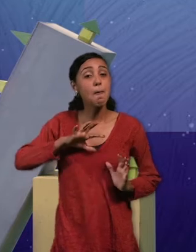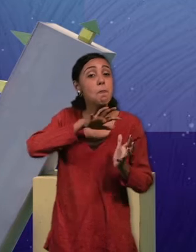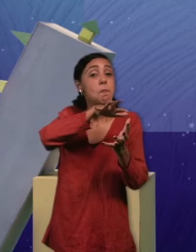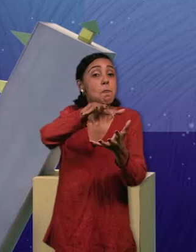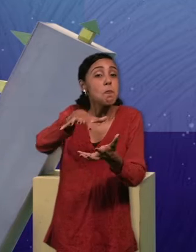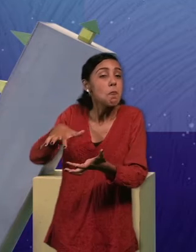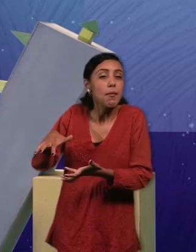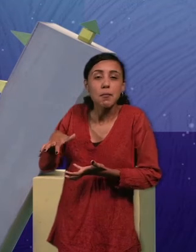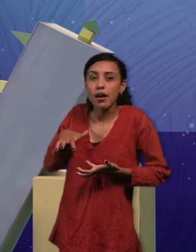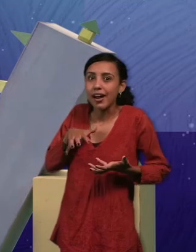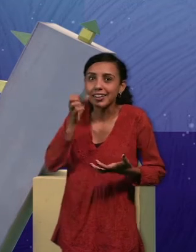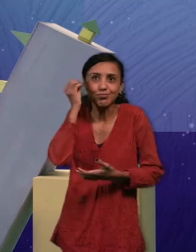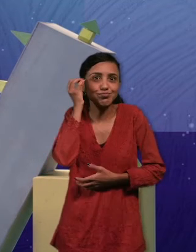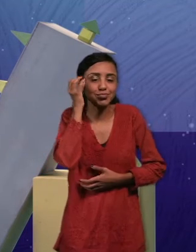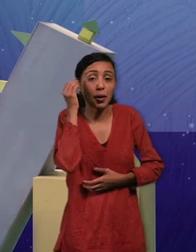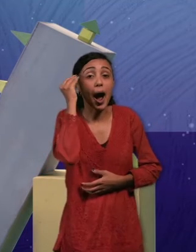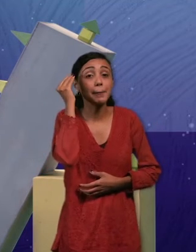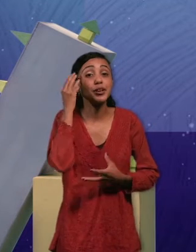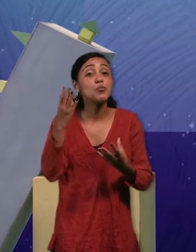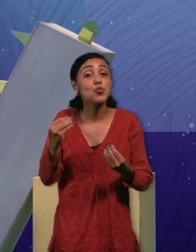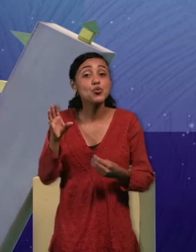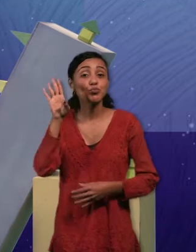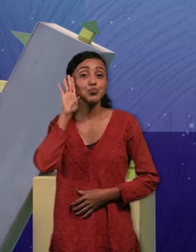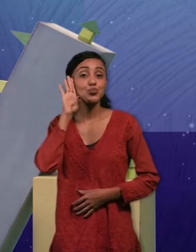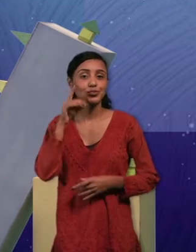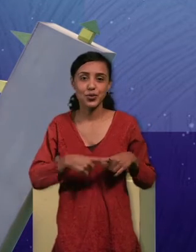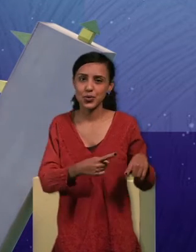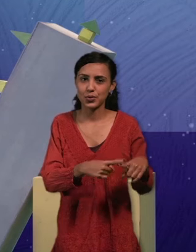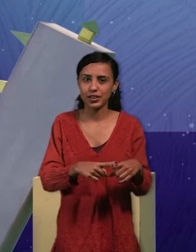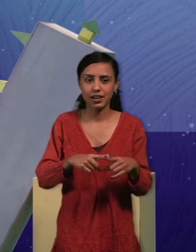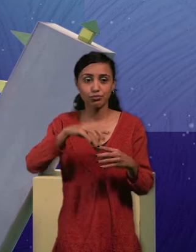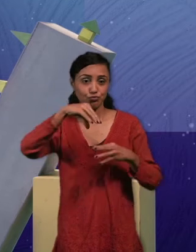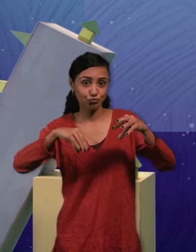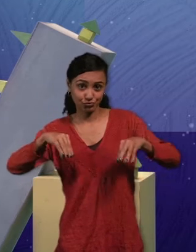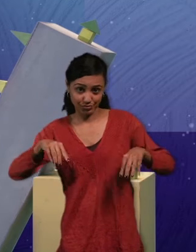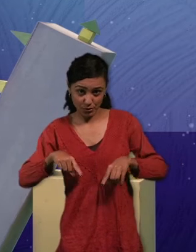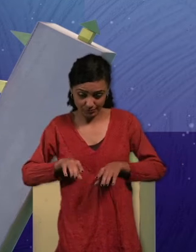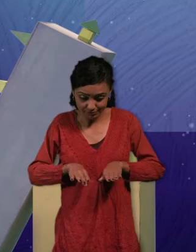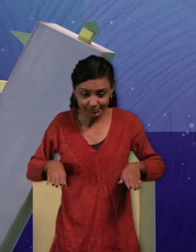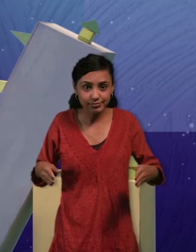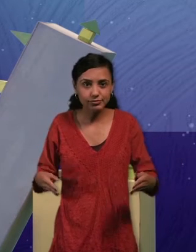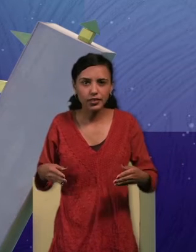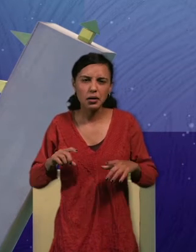galaxia K, para aprender mucho del mundo de la animación. Y estas figuras geométricas que nos acompañan hoy, nos ayudarán a explicar